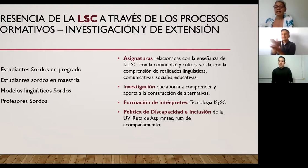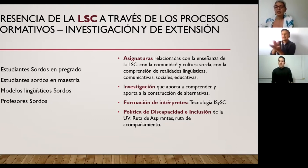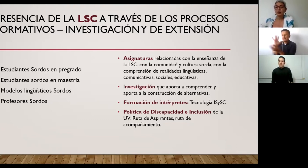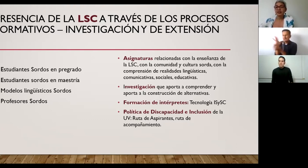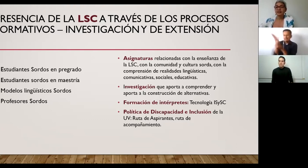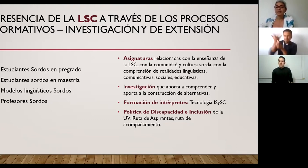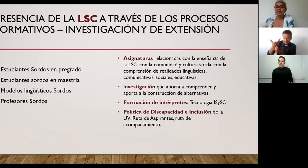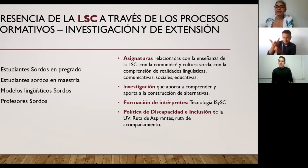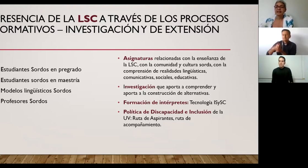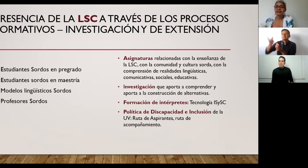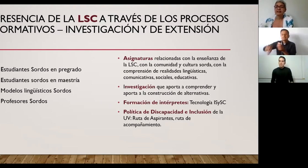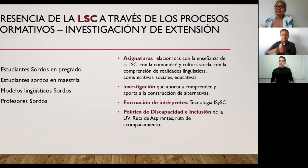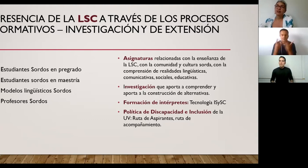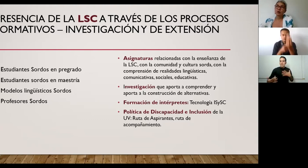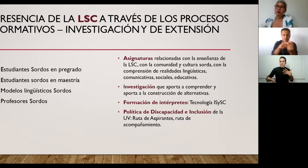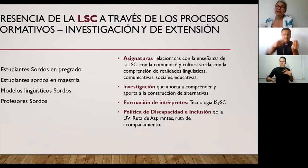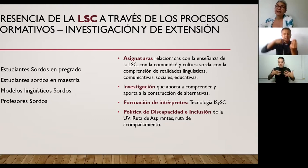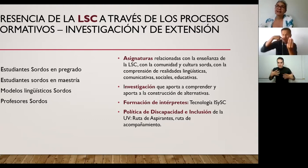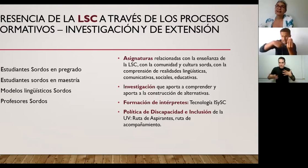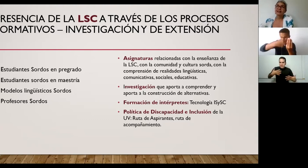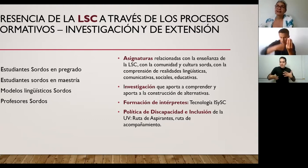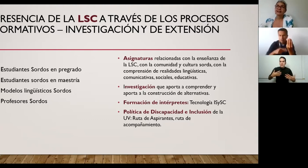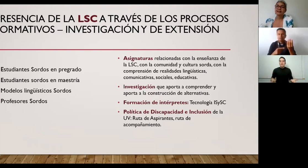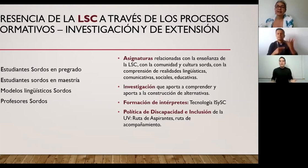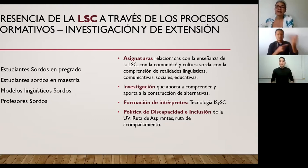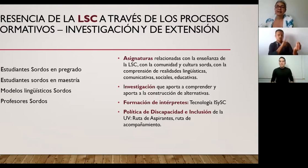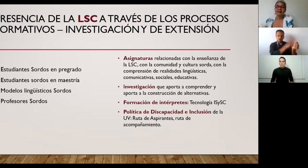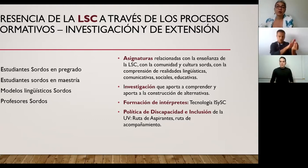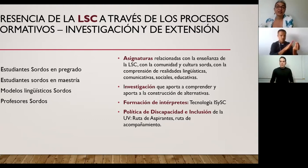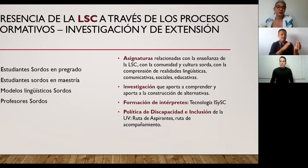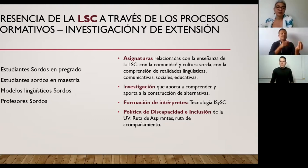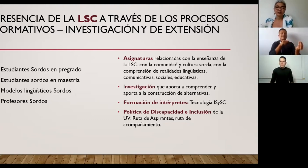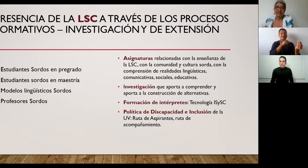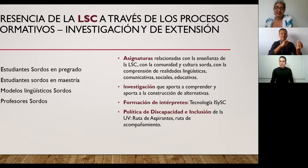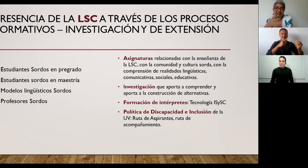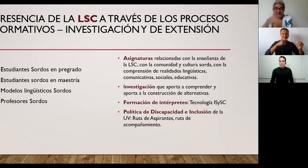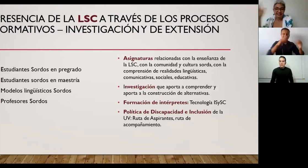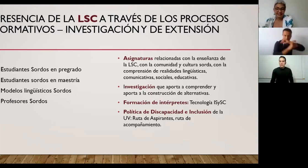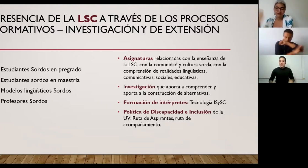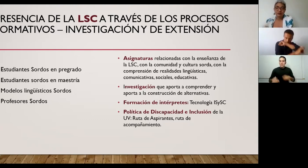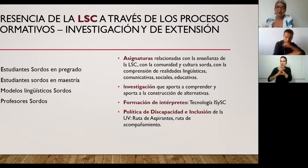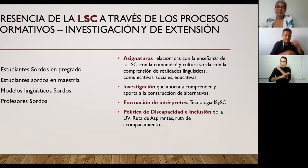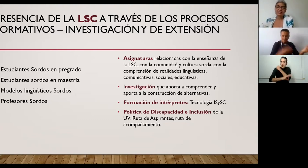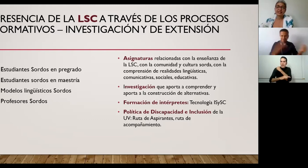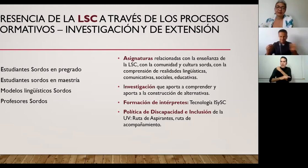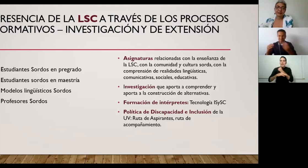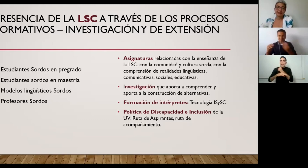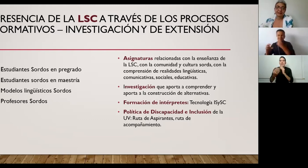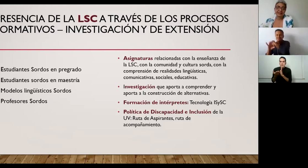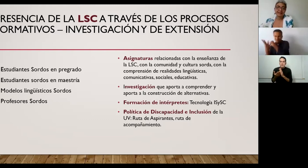lenguas desde psicología desde educación de las diferentes licenciaturas pues que tenga la universidad